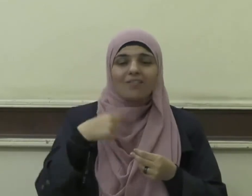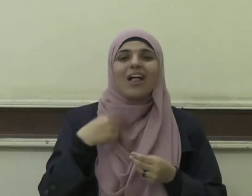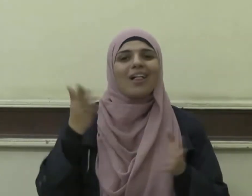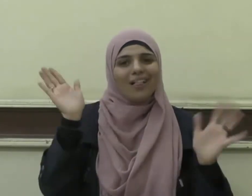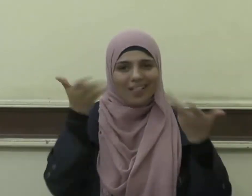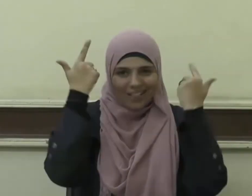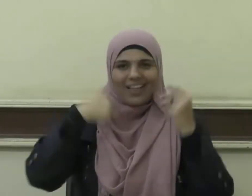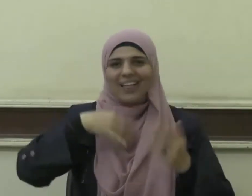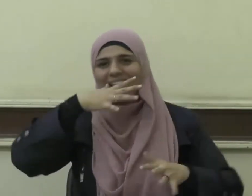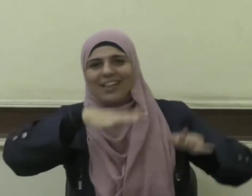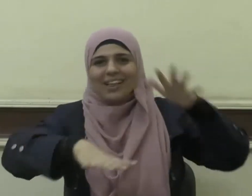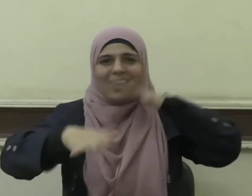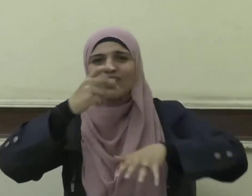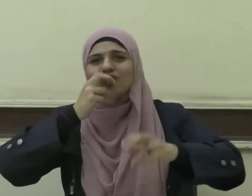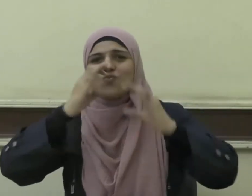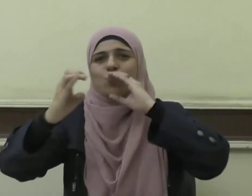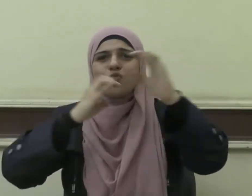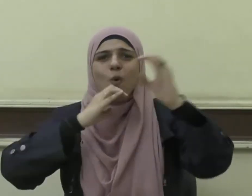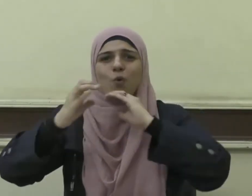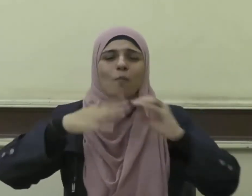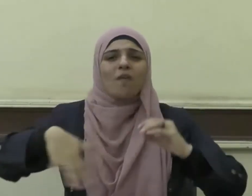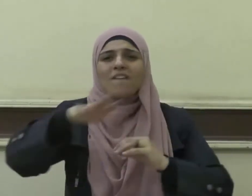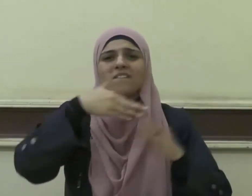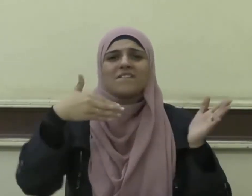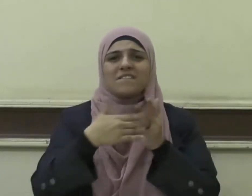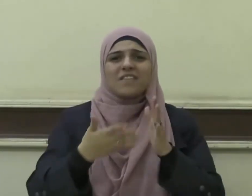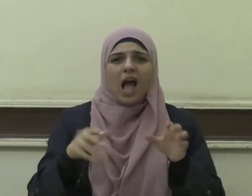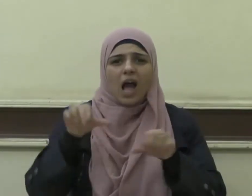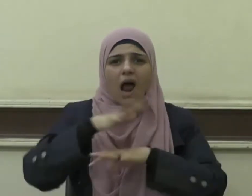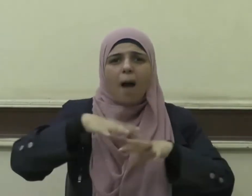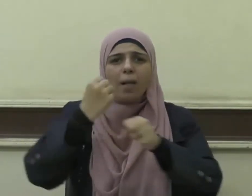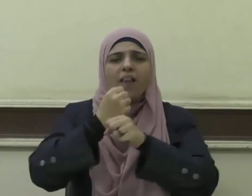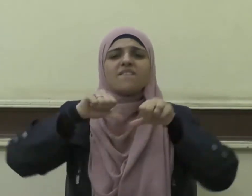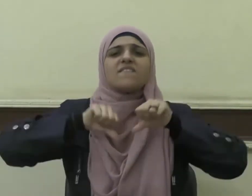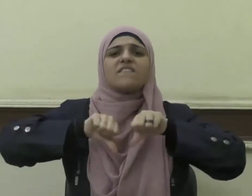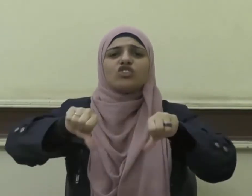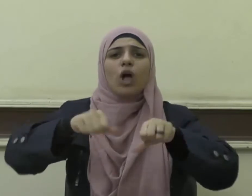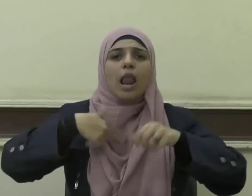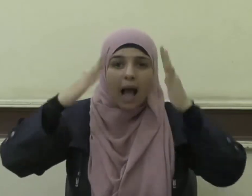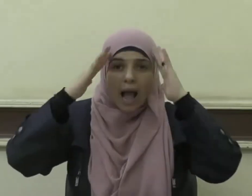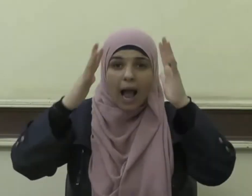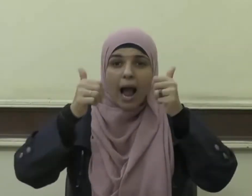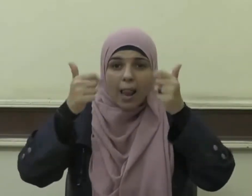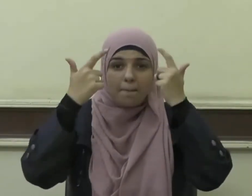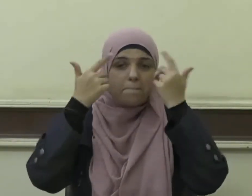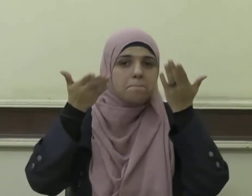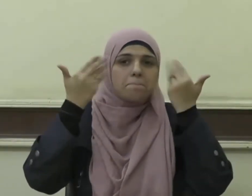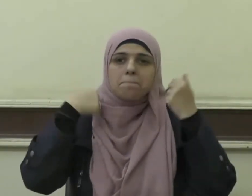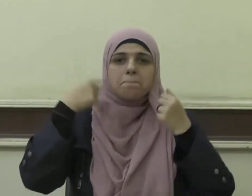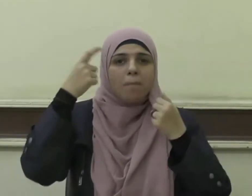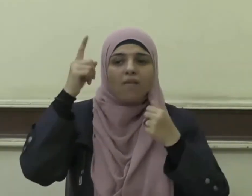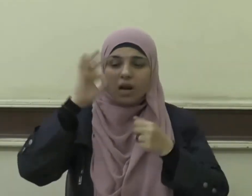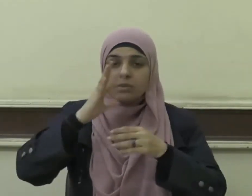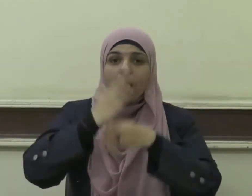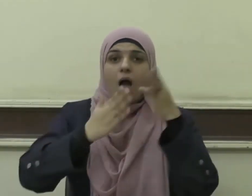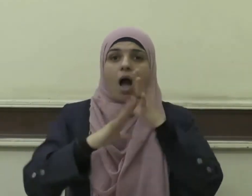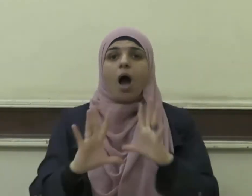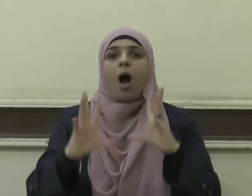الأمة في الأخذ بأقصى الأسباب ولم يُدرِكوا أن عمارة الدنيا من أهم